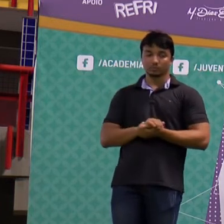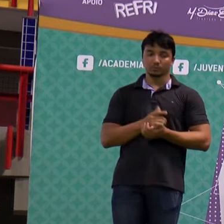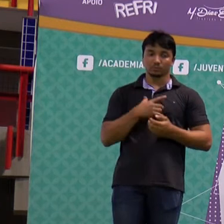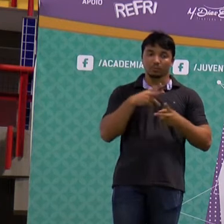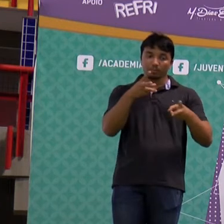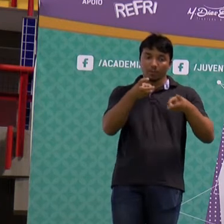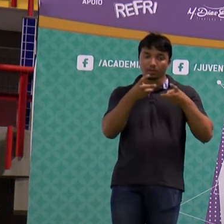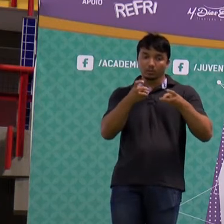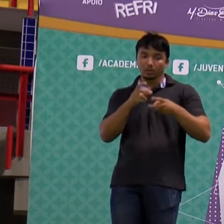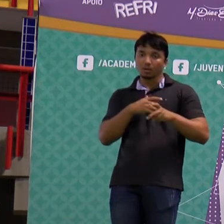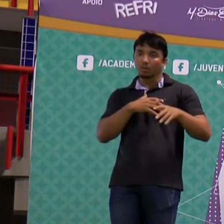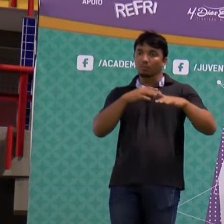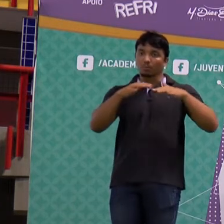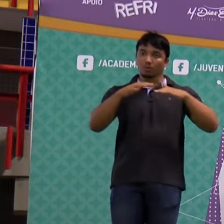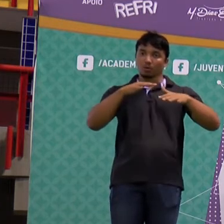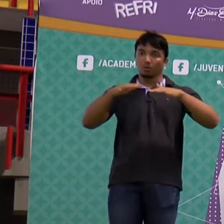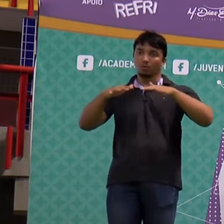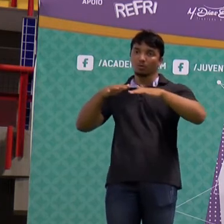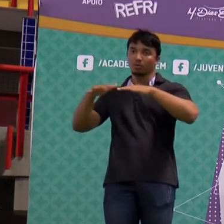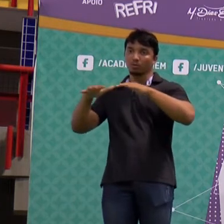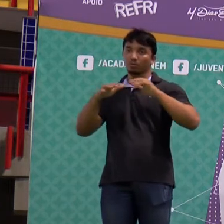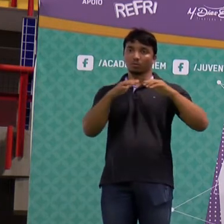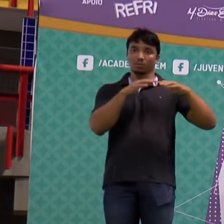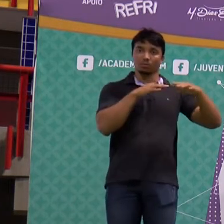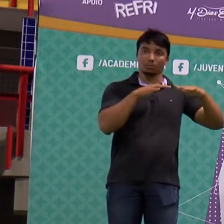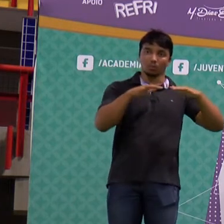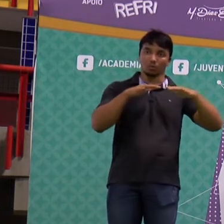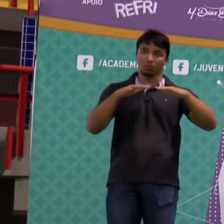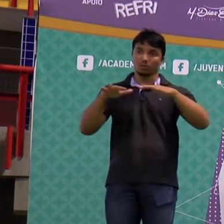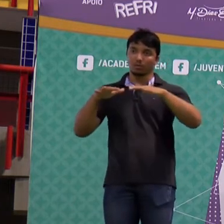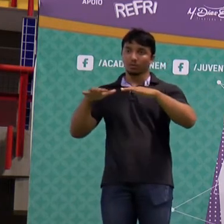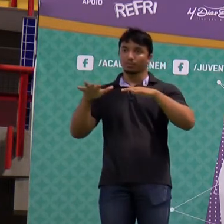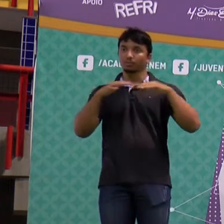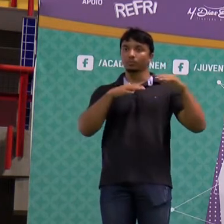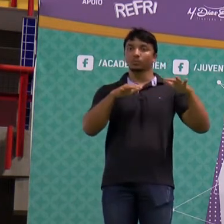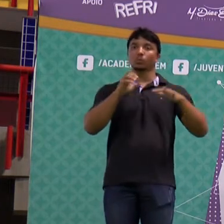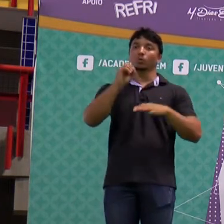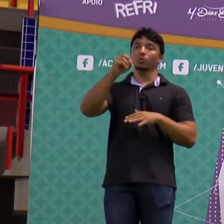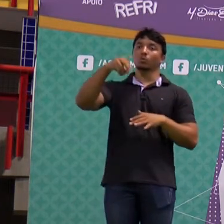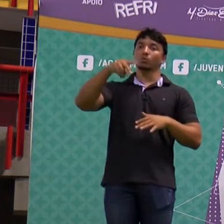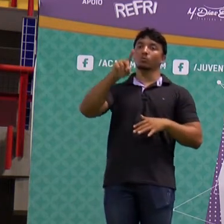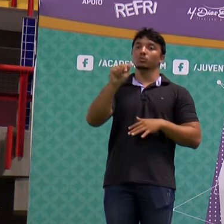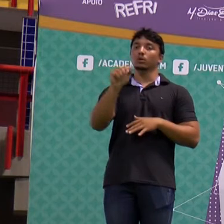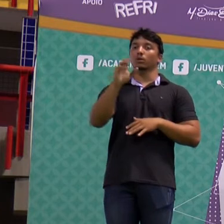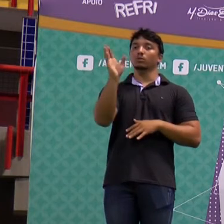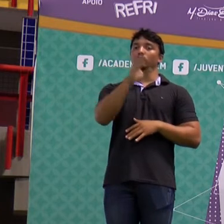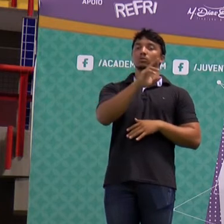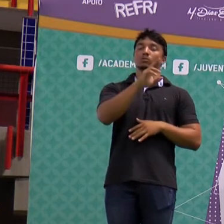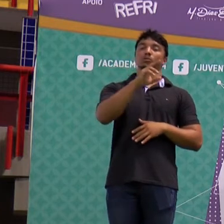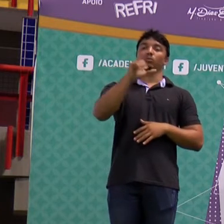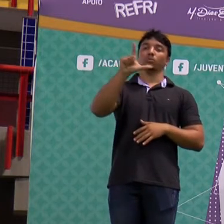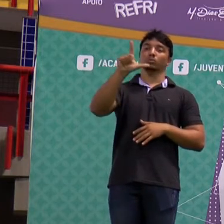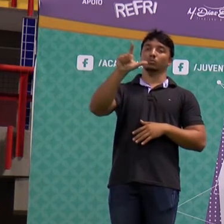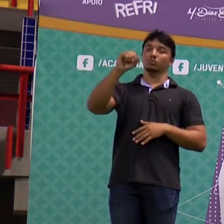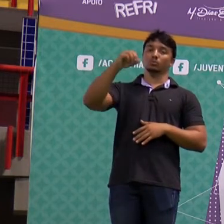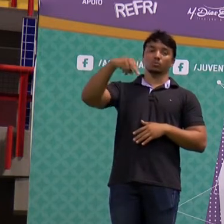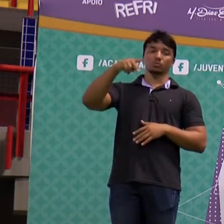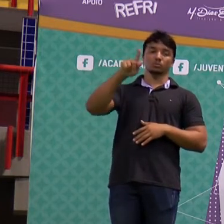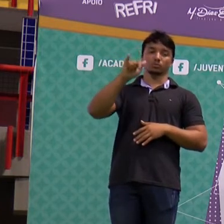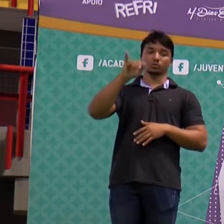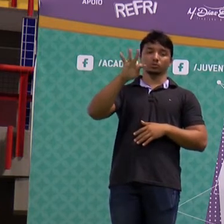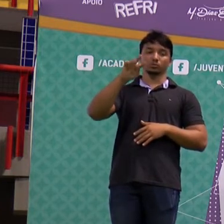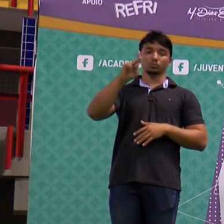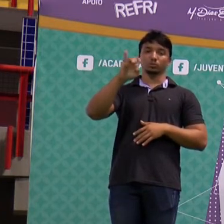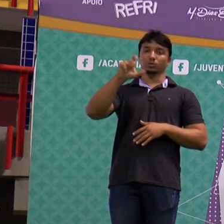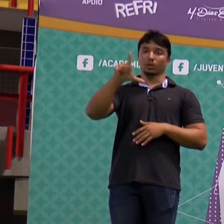percebendo que fica o movimento das partículas para frente e para trás. Isso é uma onda longitudinal. E o som se espalha